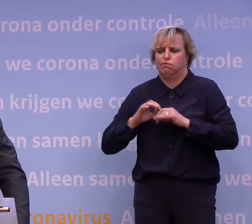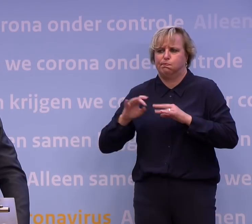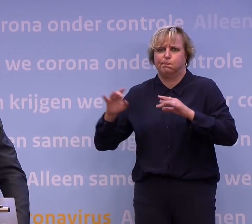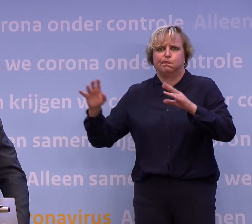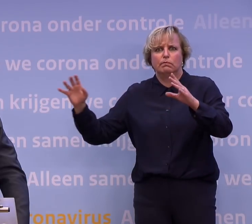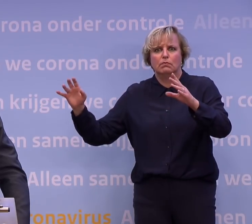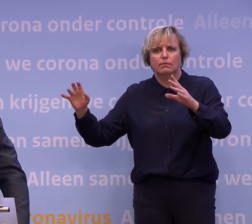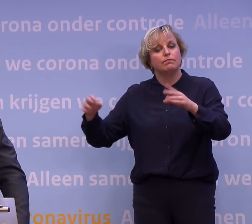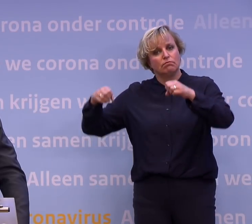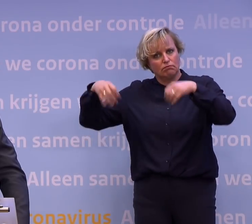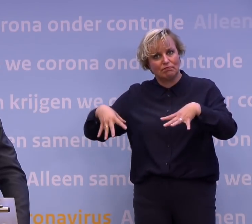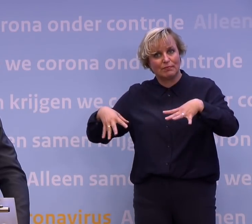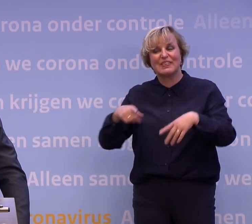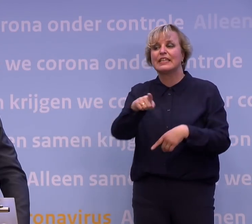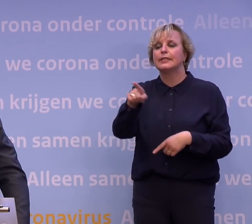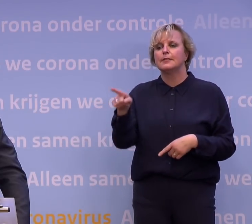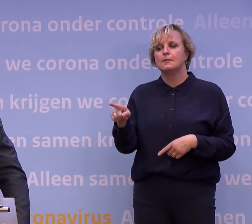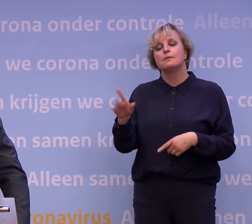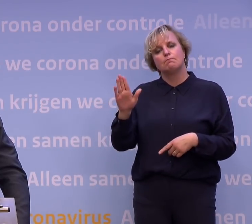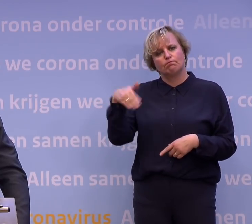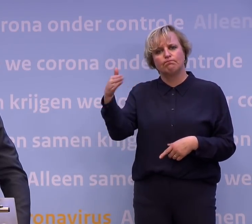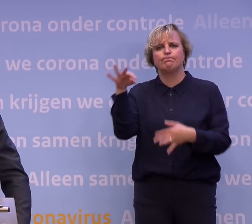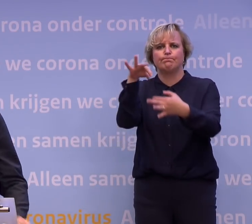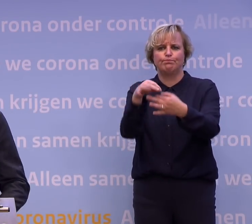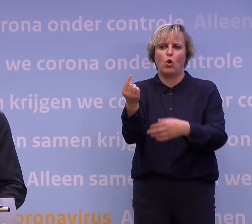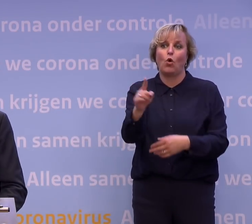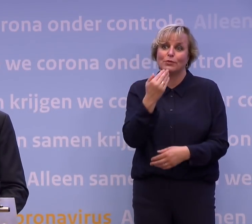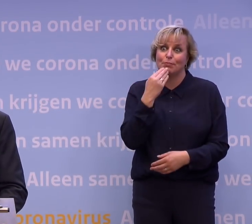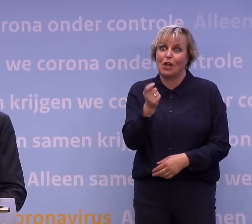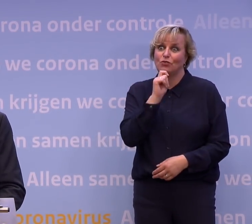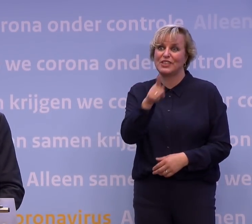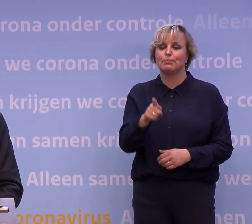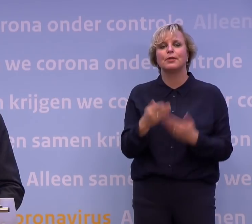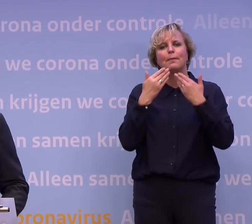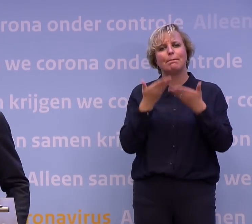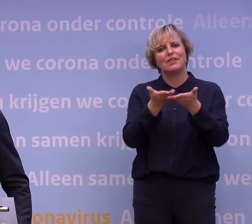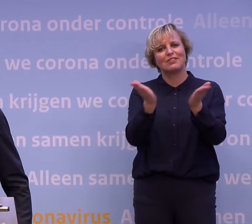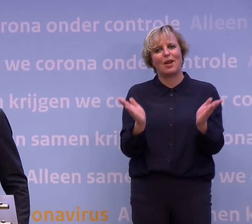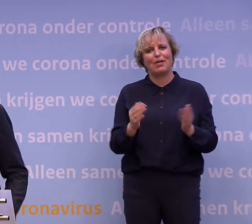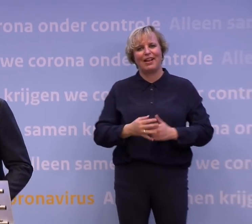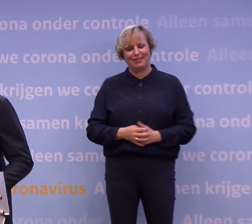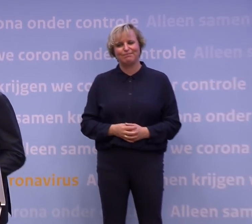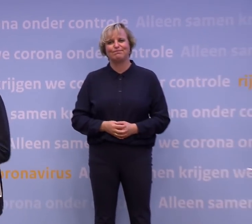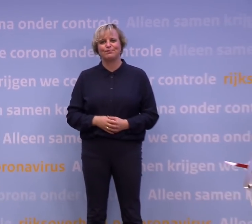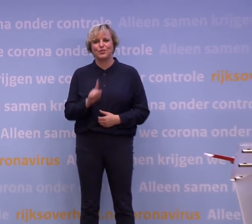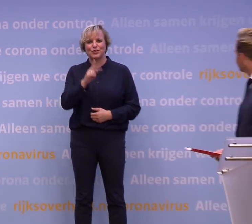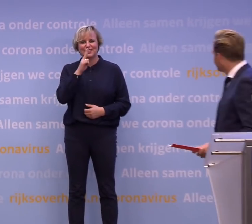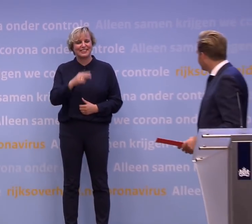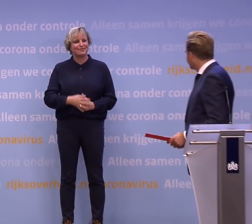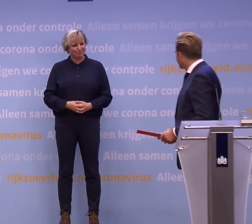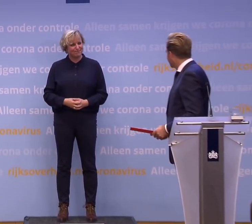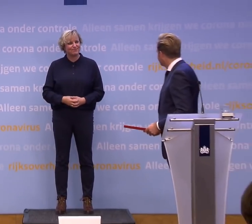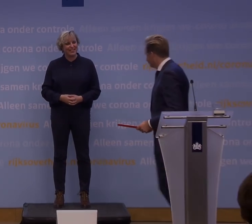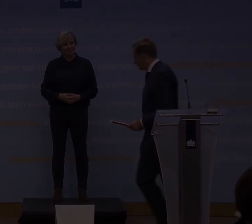allemaal niet door? Ik zet er nog een lijstje. We komen erop terug. Oké. Dank voor de tip. Dank jullie wel. Tot ziens. Dank u wel.